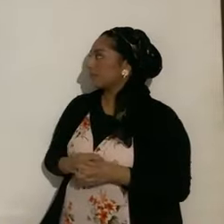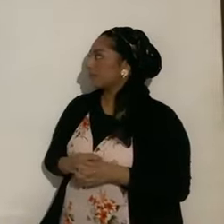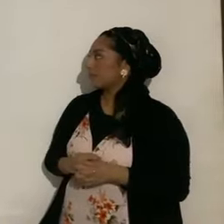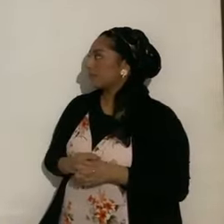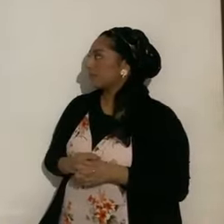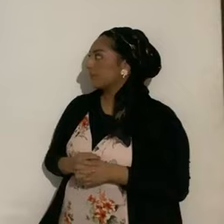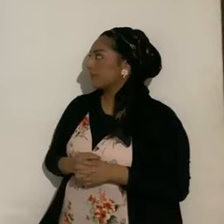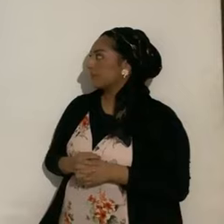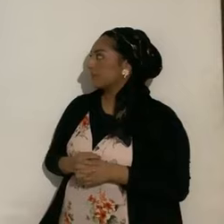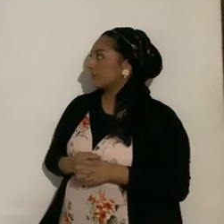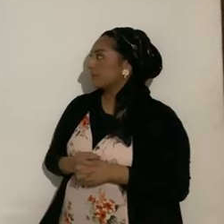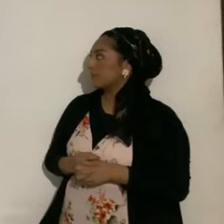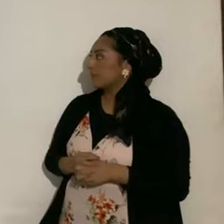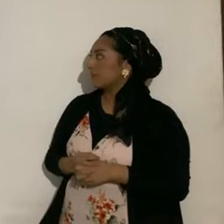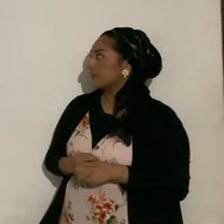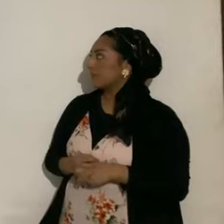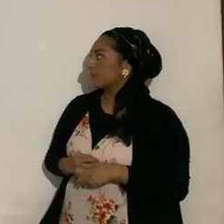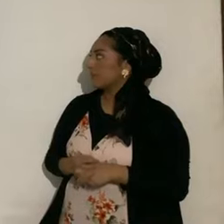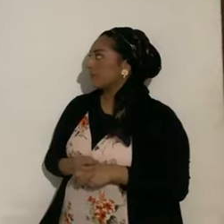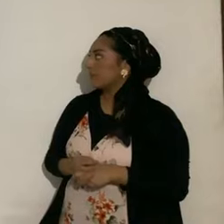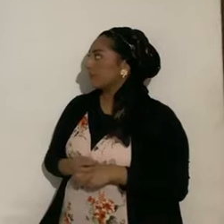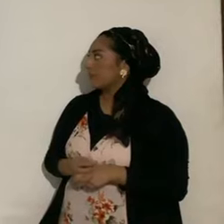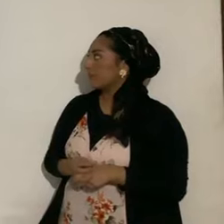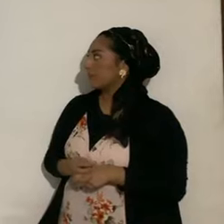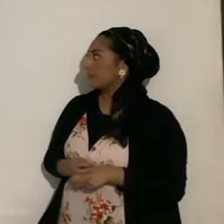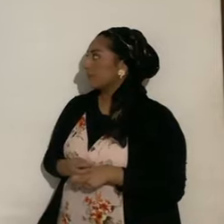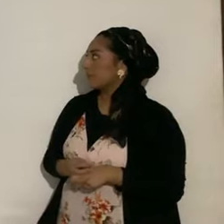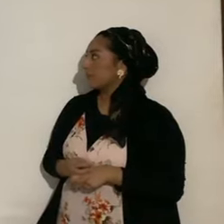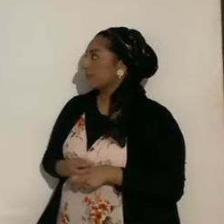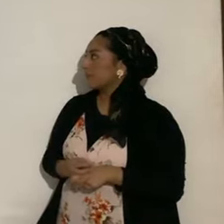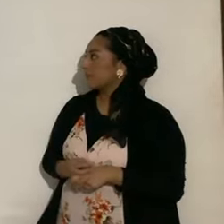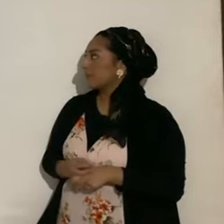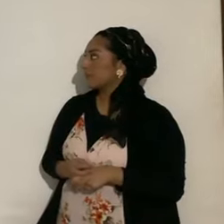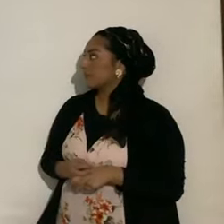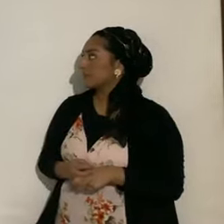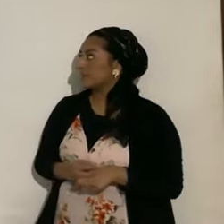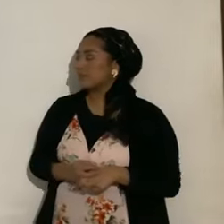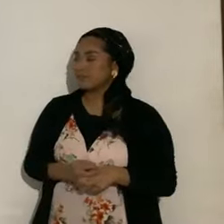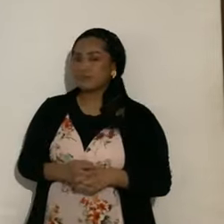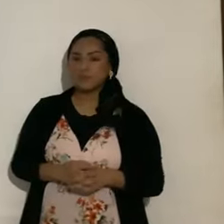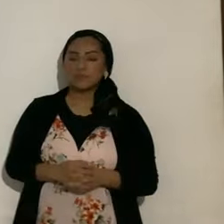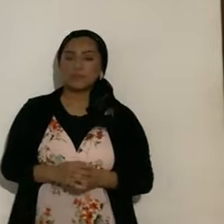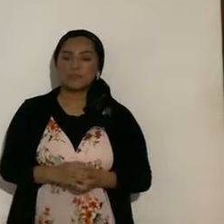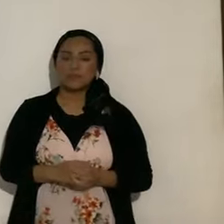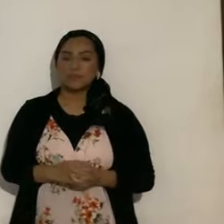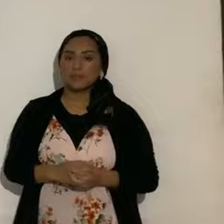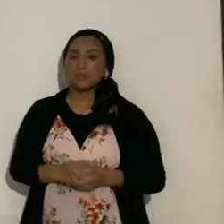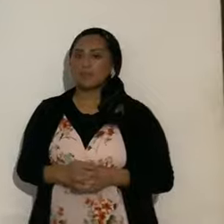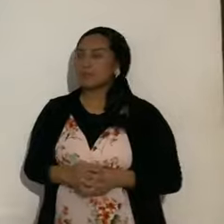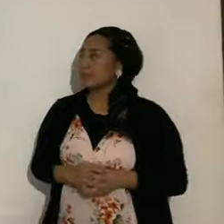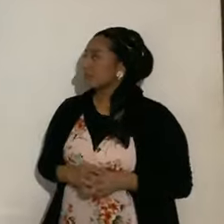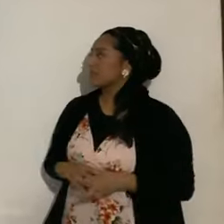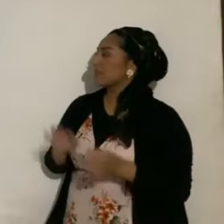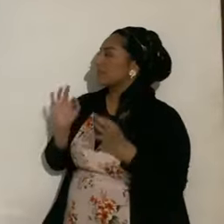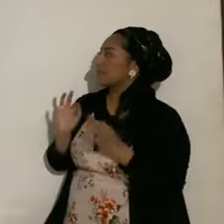perfecto, el eclipse anular. Bueno, es un híbrido, pero tiene varias, perfecto, muy bien,